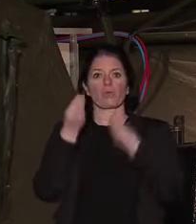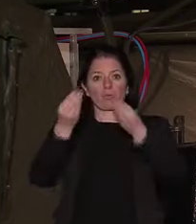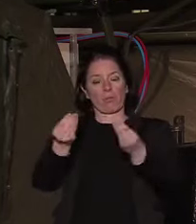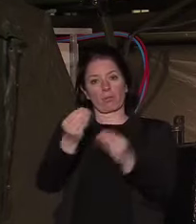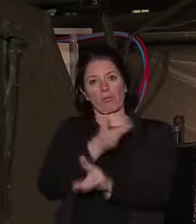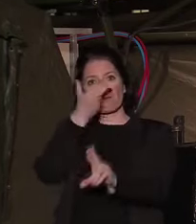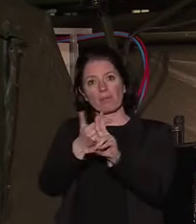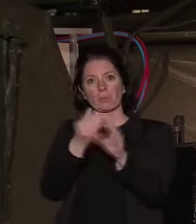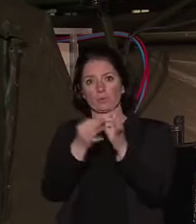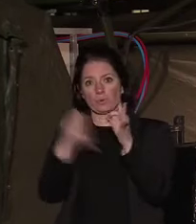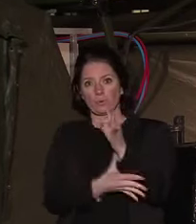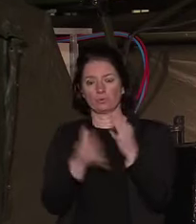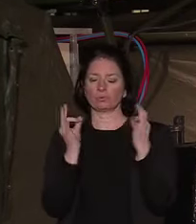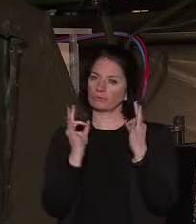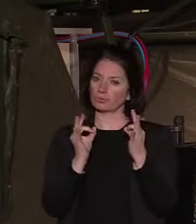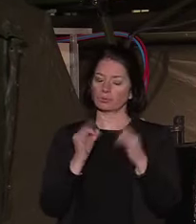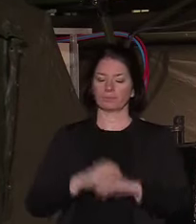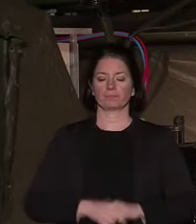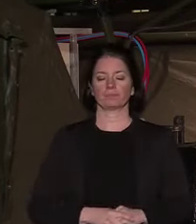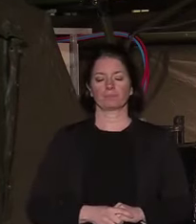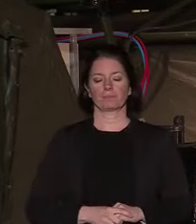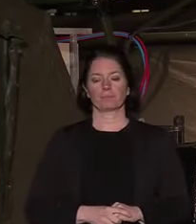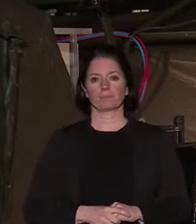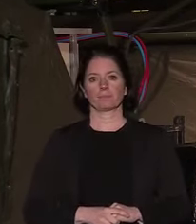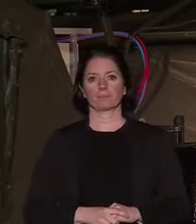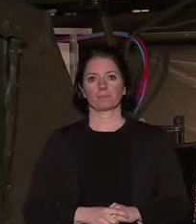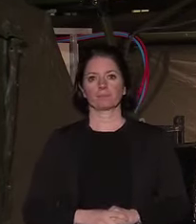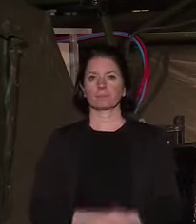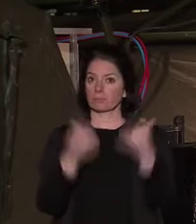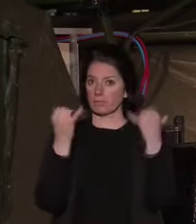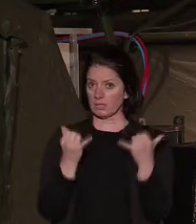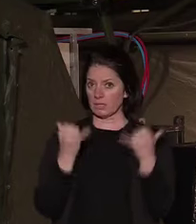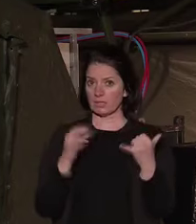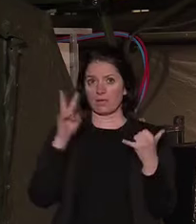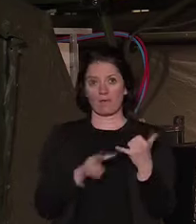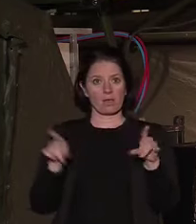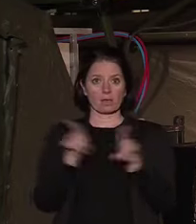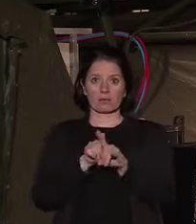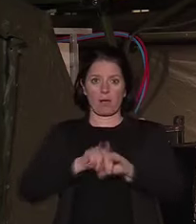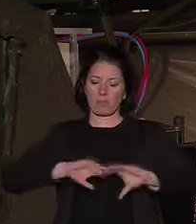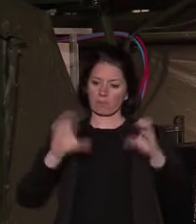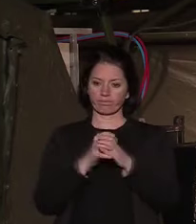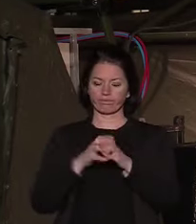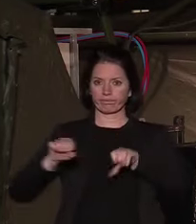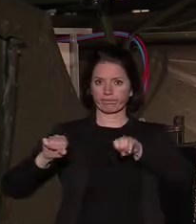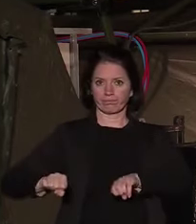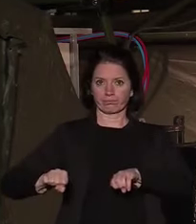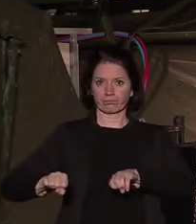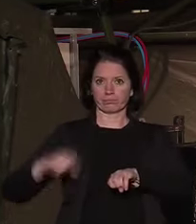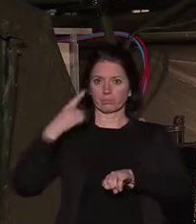indispensable. Ici, nous avons fait bloc pour soigner,